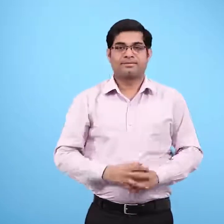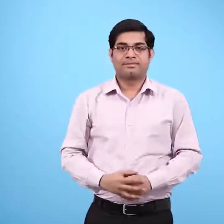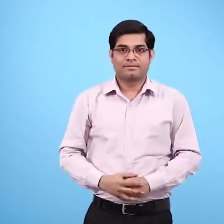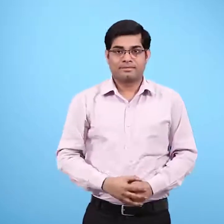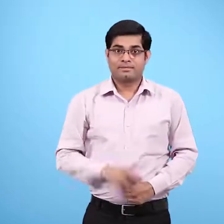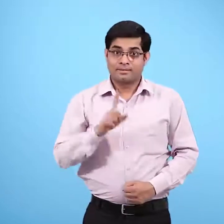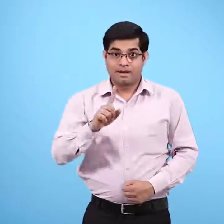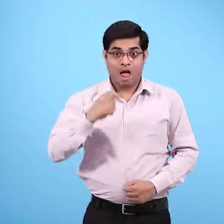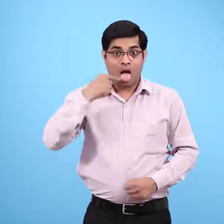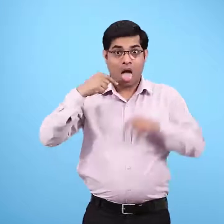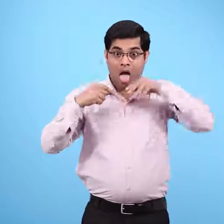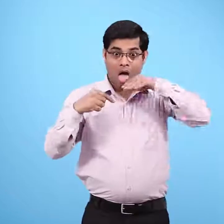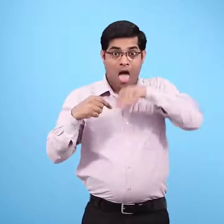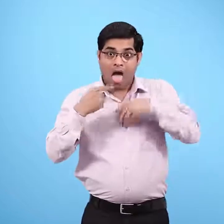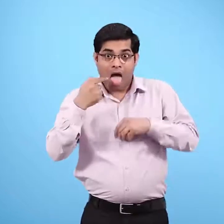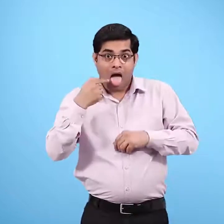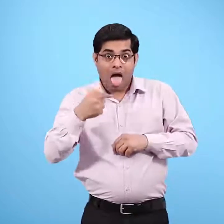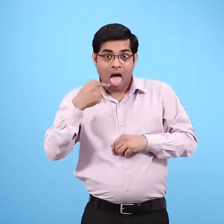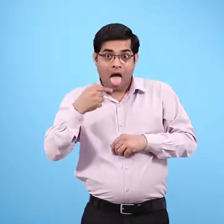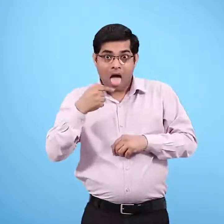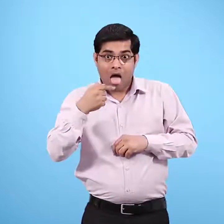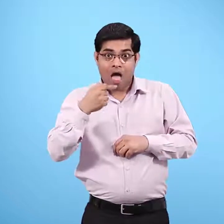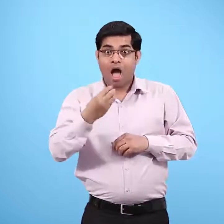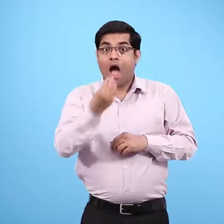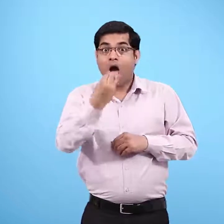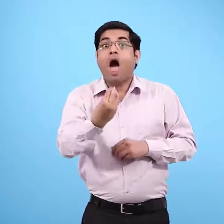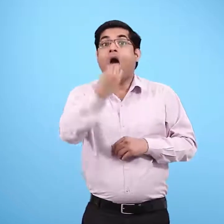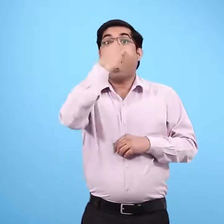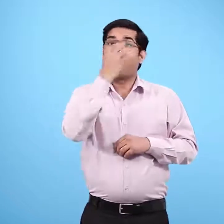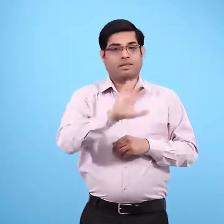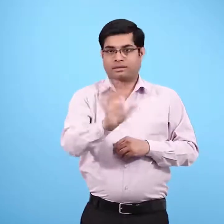कुछ खाने की चीजों को मुझ के किसी और हिस्से पर रखो